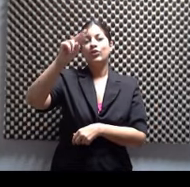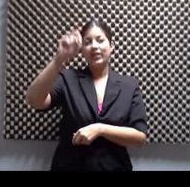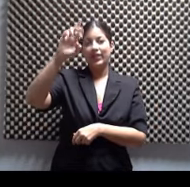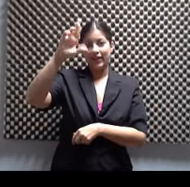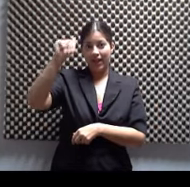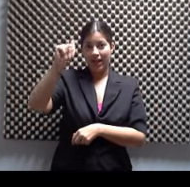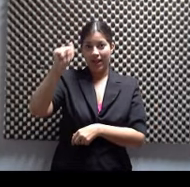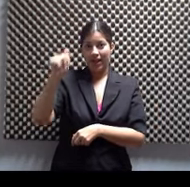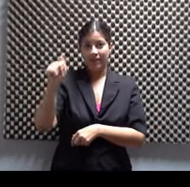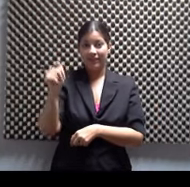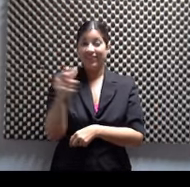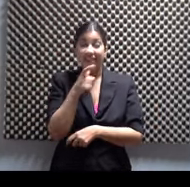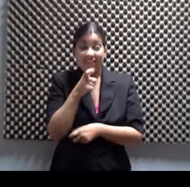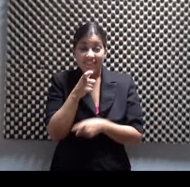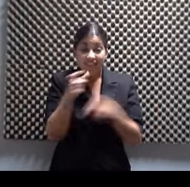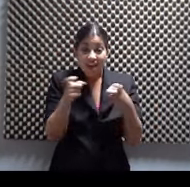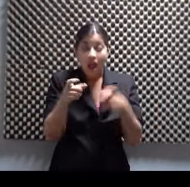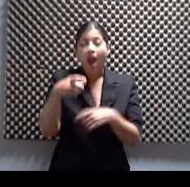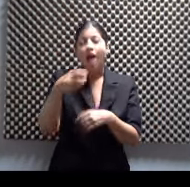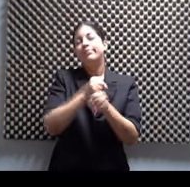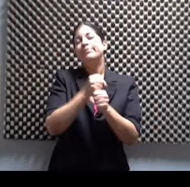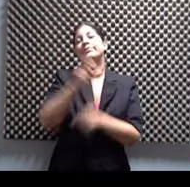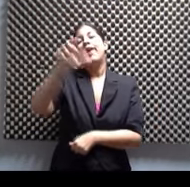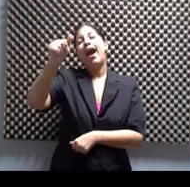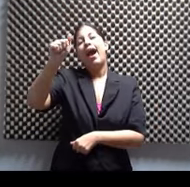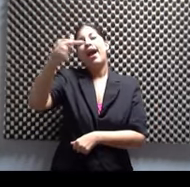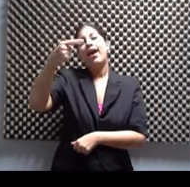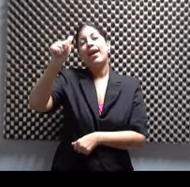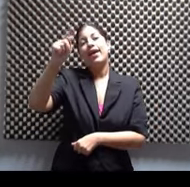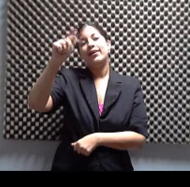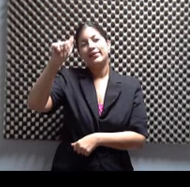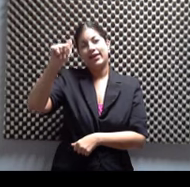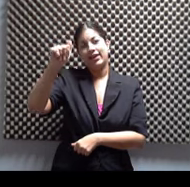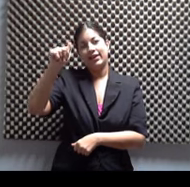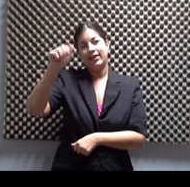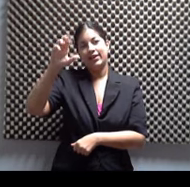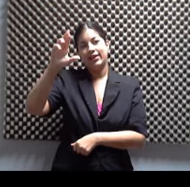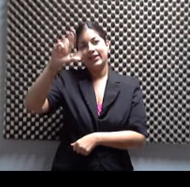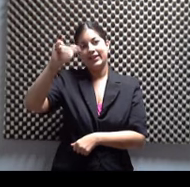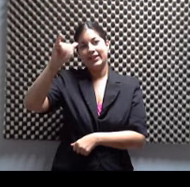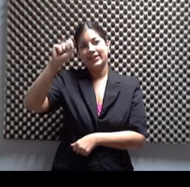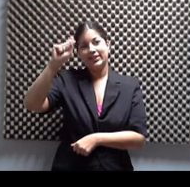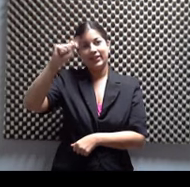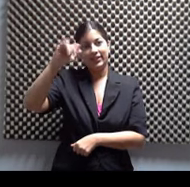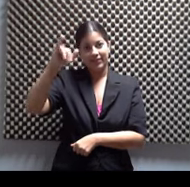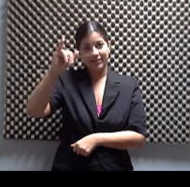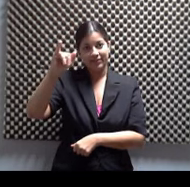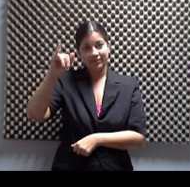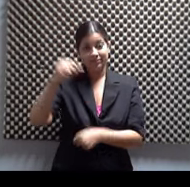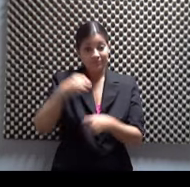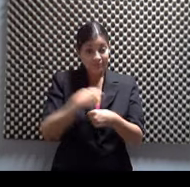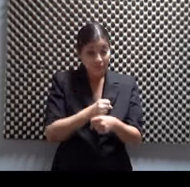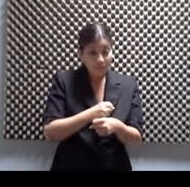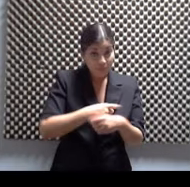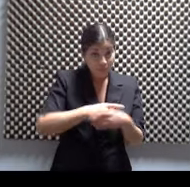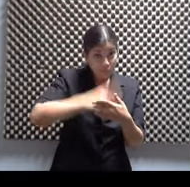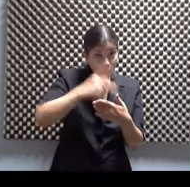Producciones, Dramarama Inc. Siempre me gusta decir las producciones porque son importantes. Carlos Acevedo, un gran